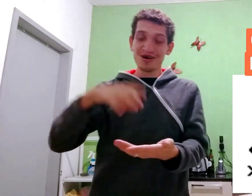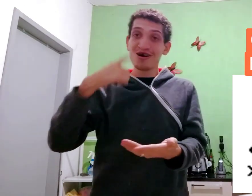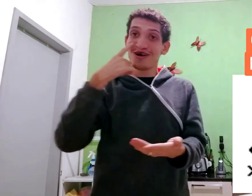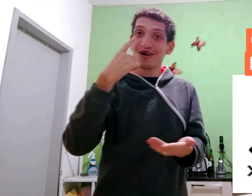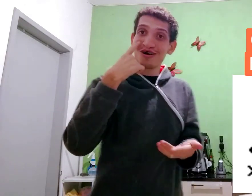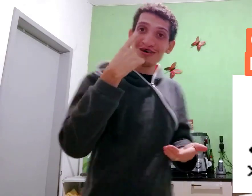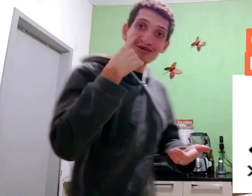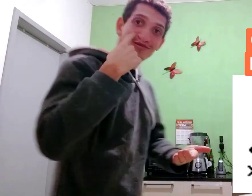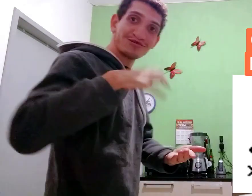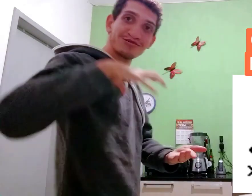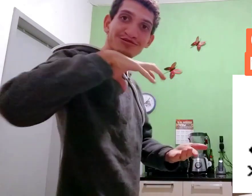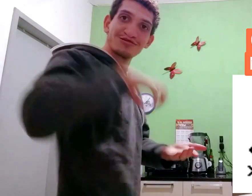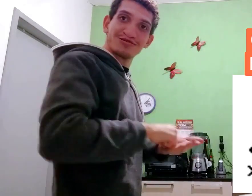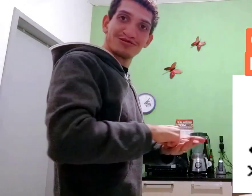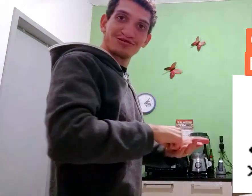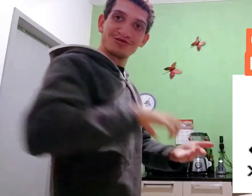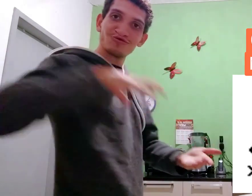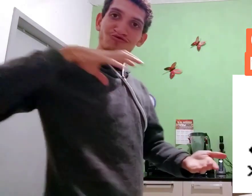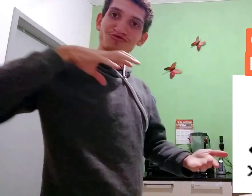Isso. Olha de lado.